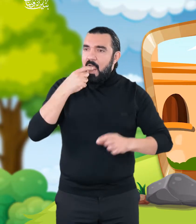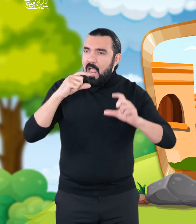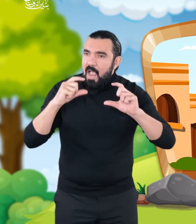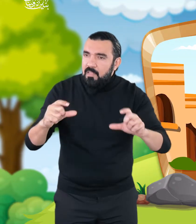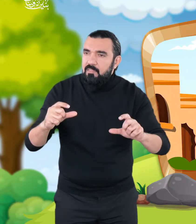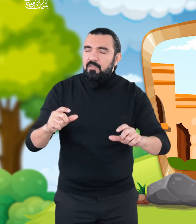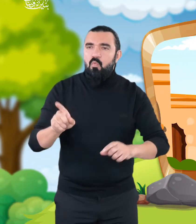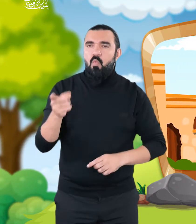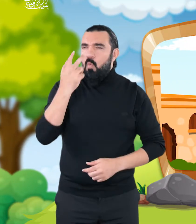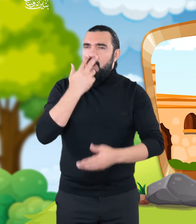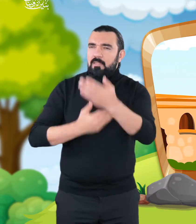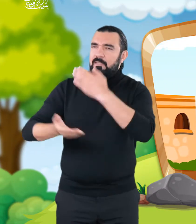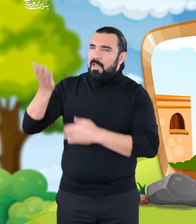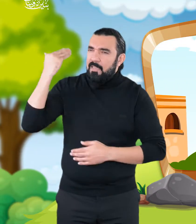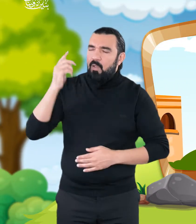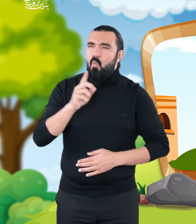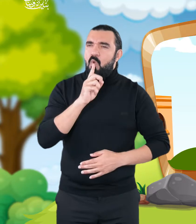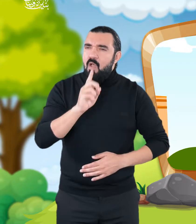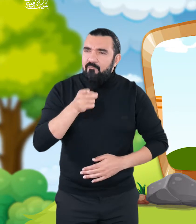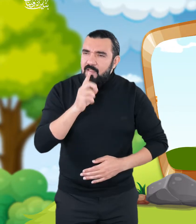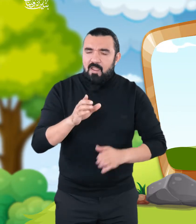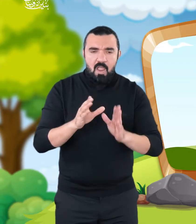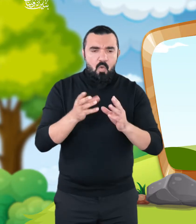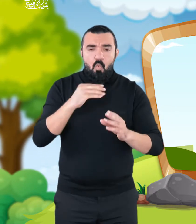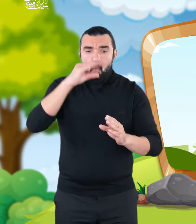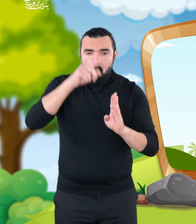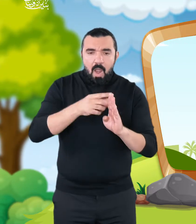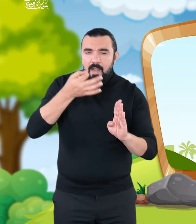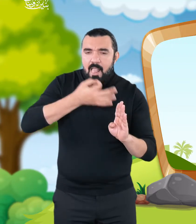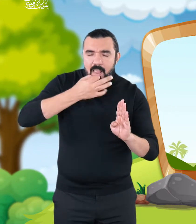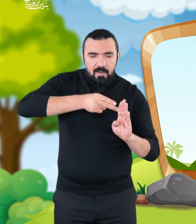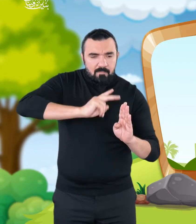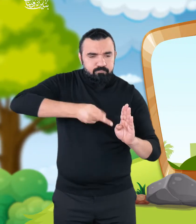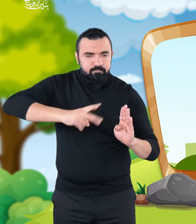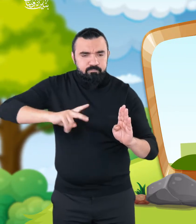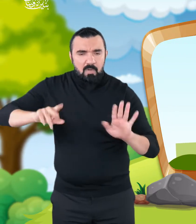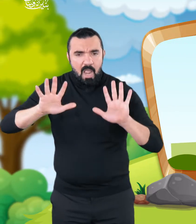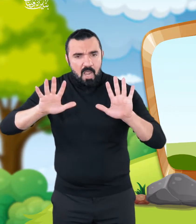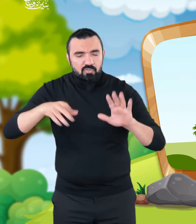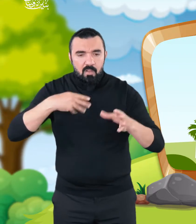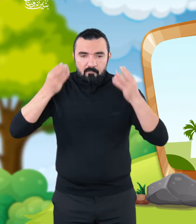والتاريخ والفق والقرآة وأنا تعلمت بهم الكثير والكثير